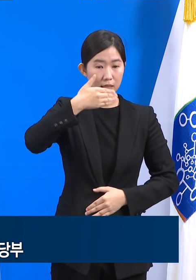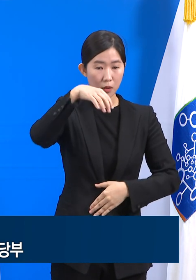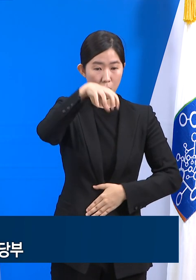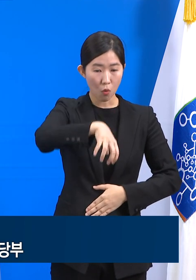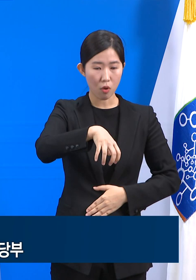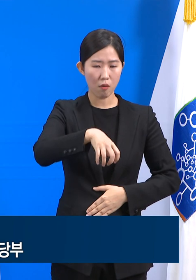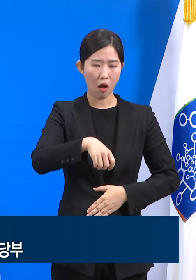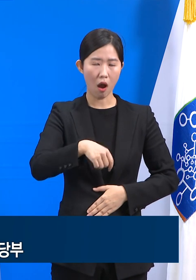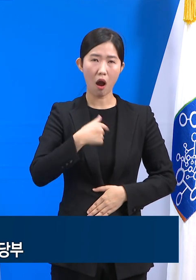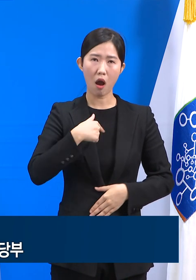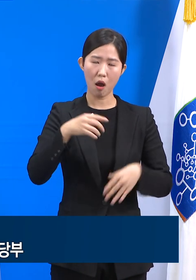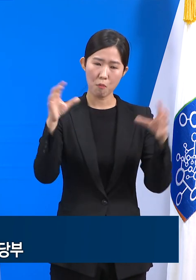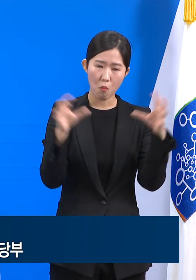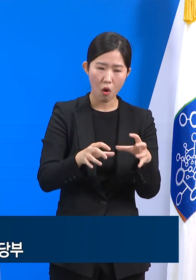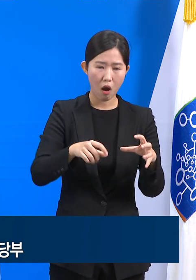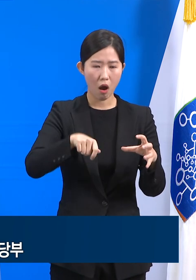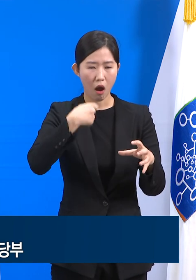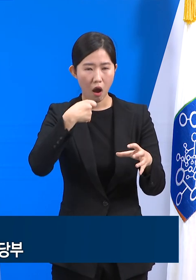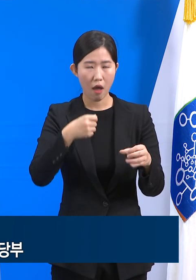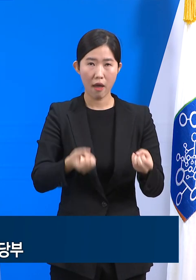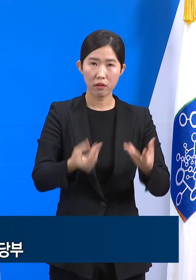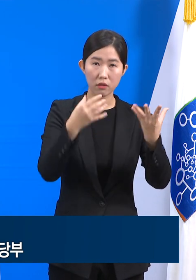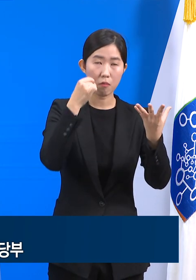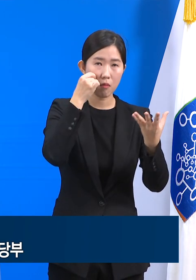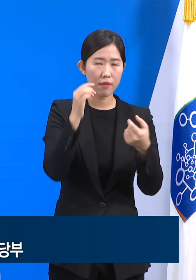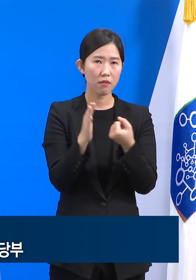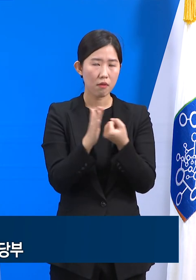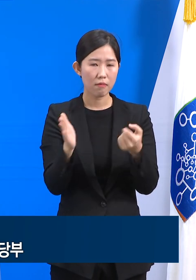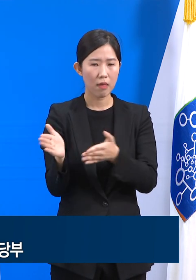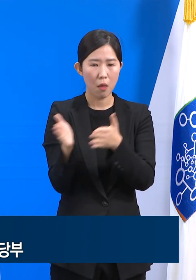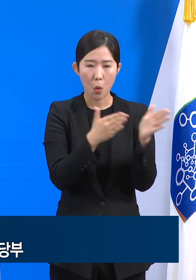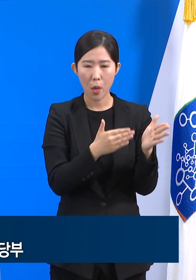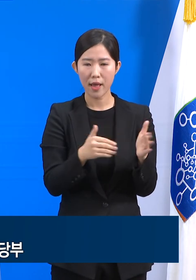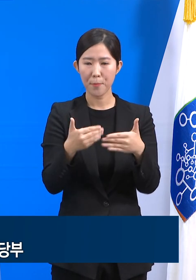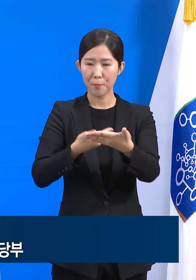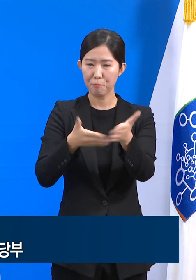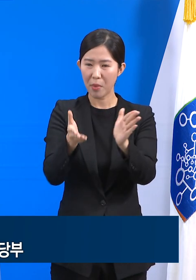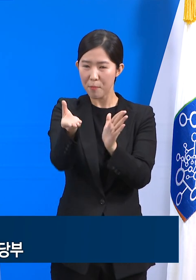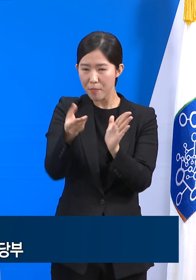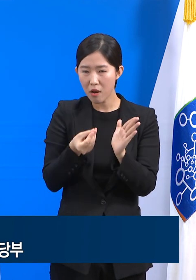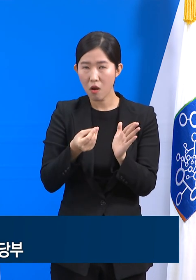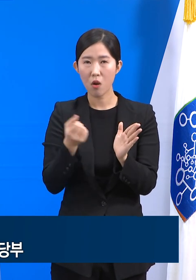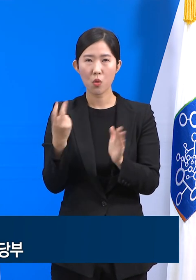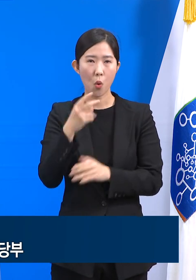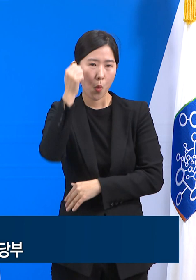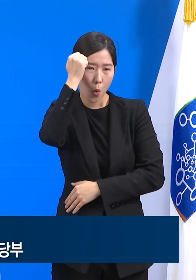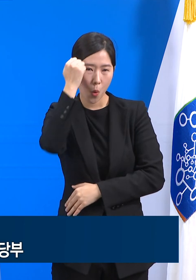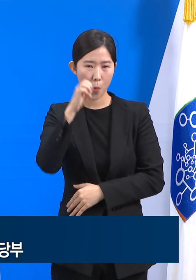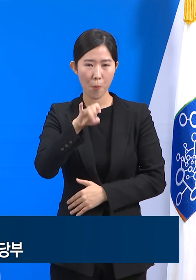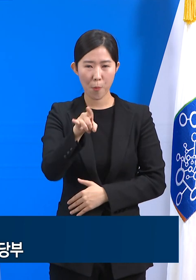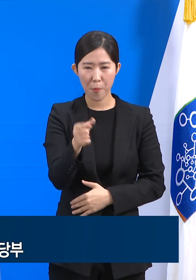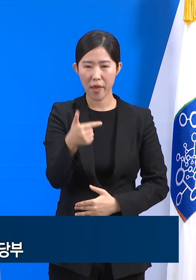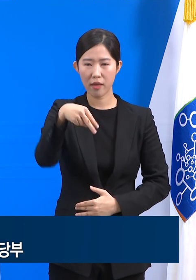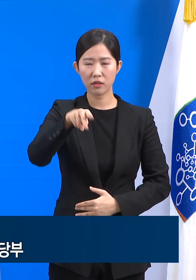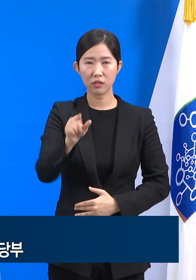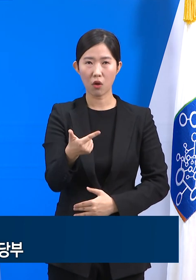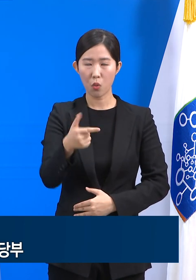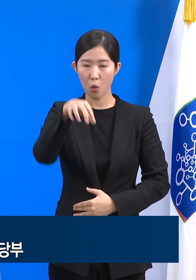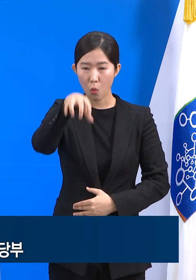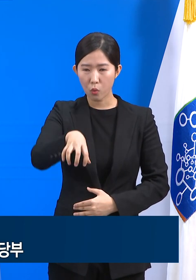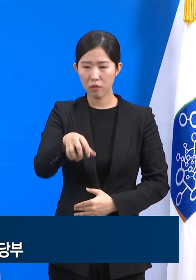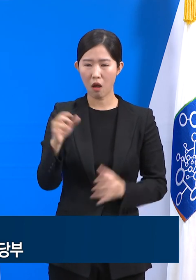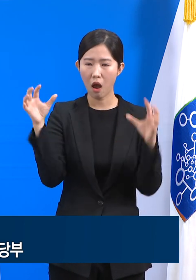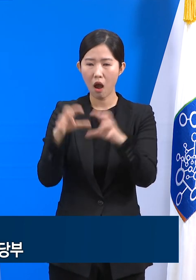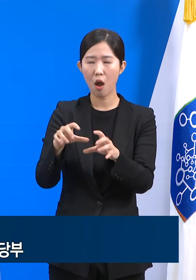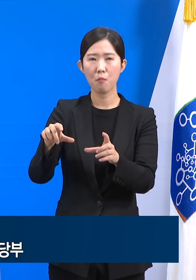없자 파티룸이나 펜션 예약 통해서 연말 모임을 추진하고자 하는 사례가 잇따라 발견됩니다. 코로나19의